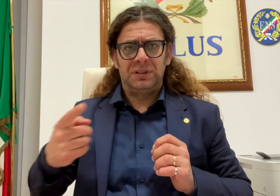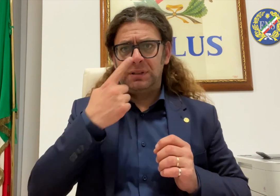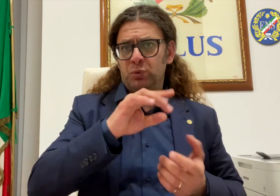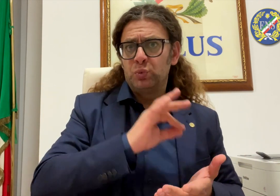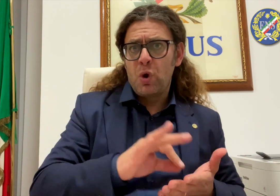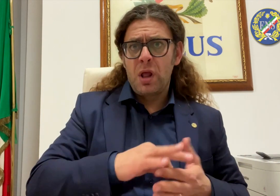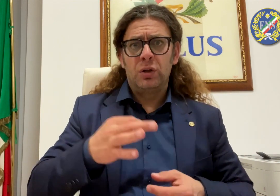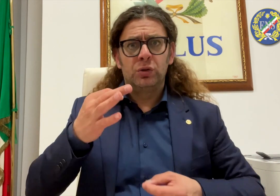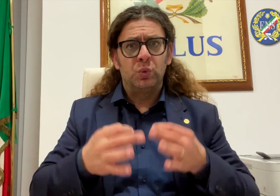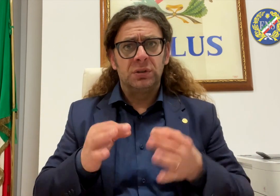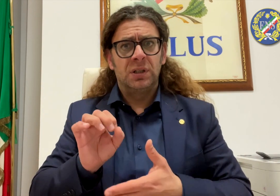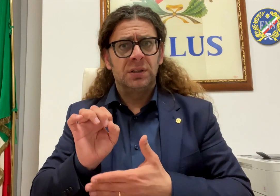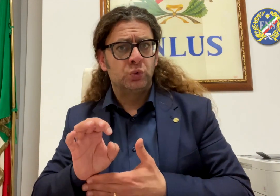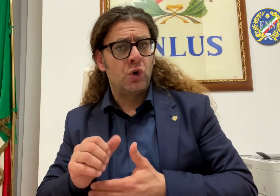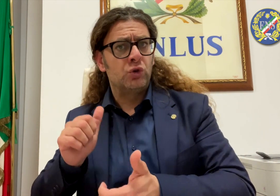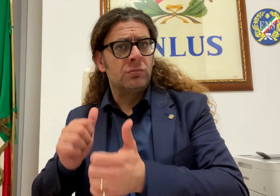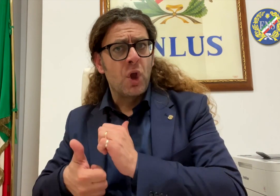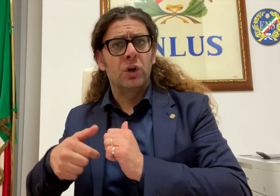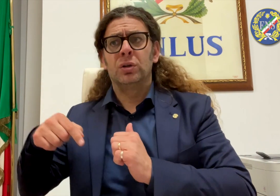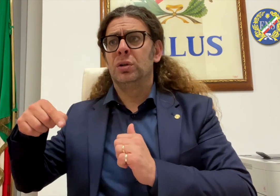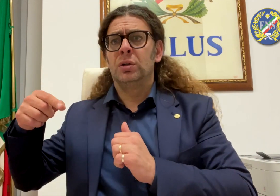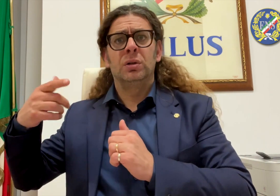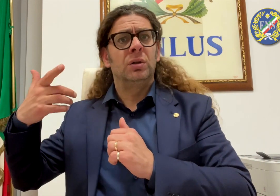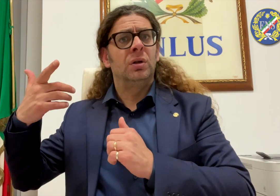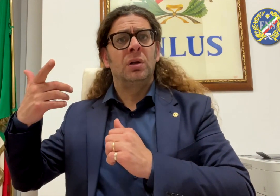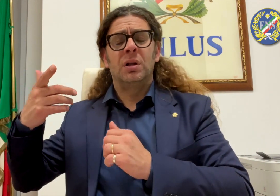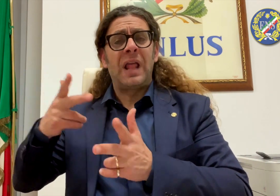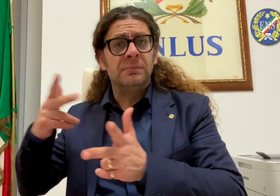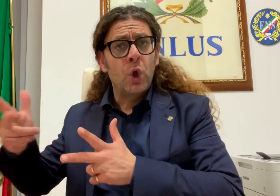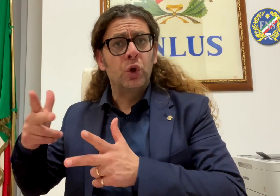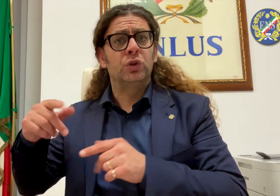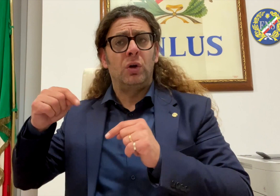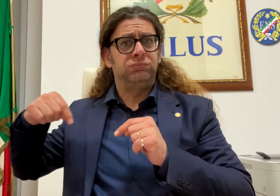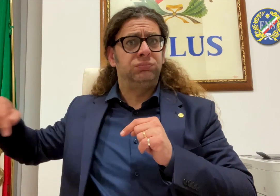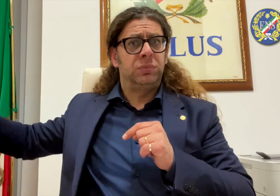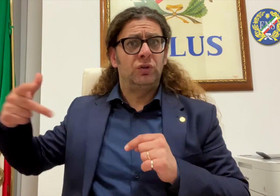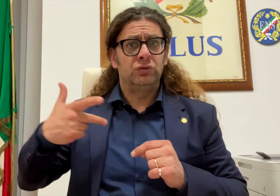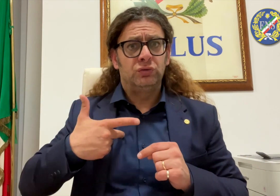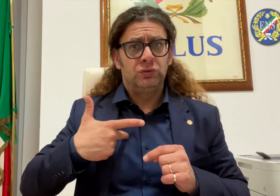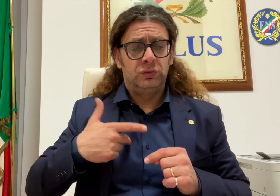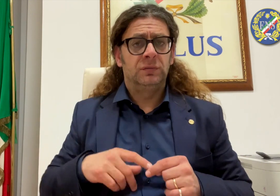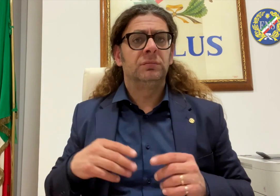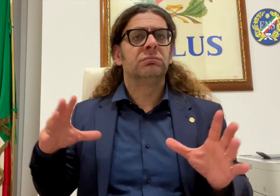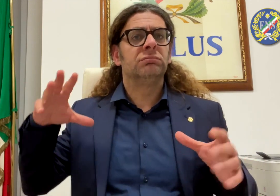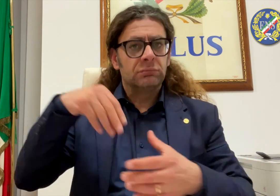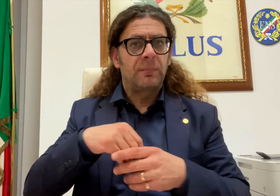possibile anche grazie all'attenzione che il Ministero della Disabilità ha rivolto all'ENS, comprendendo quelle che fossero le criticità del